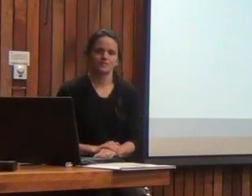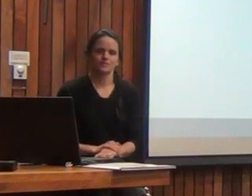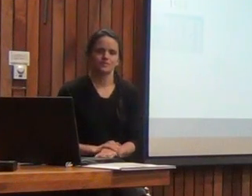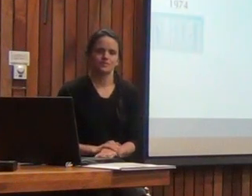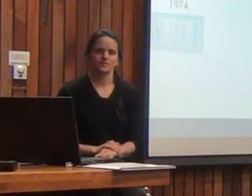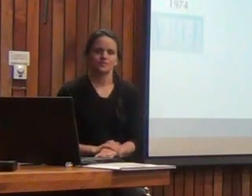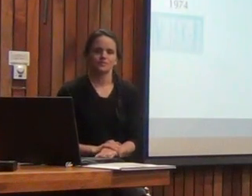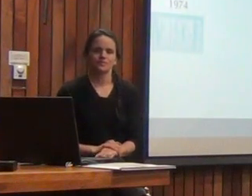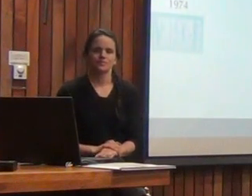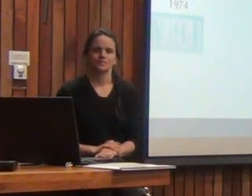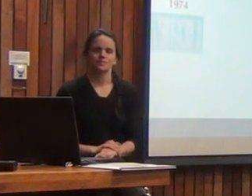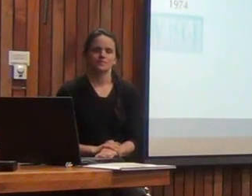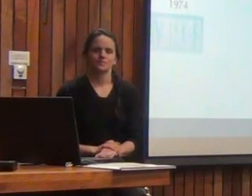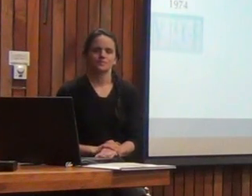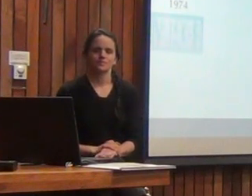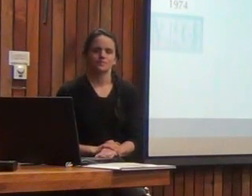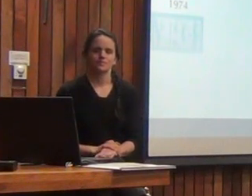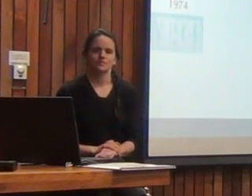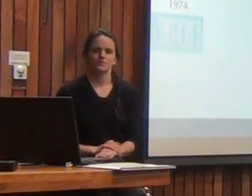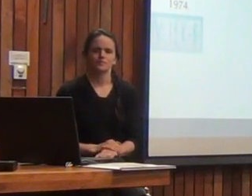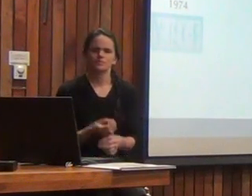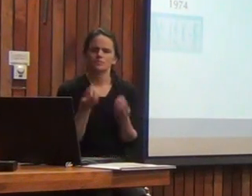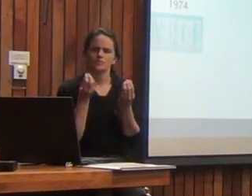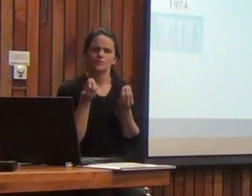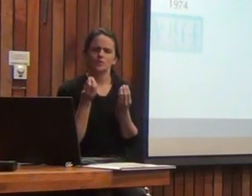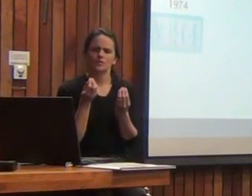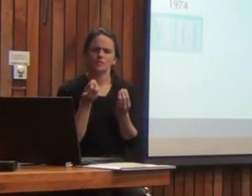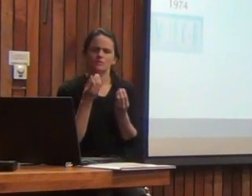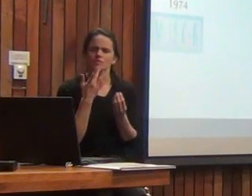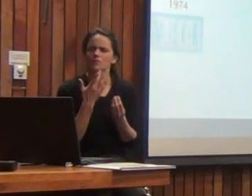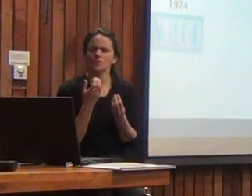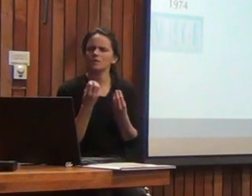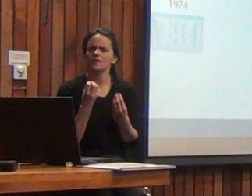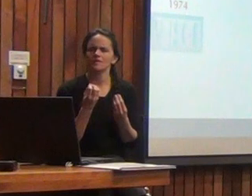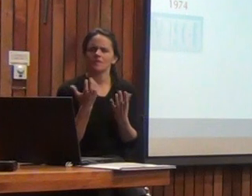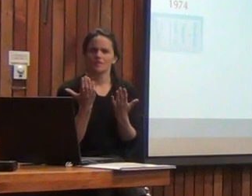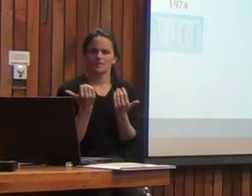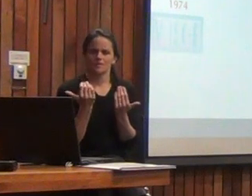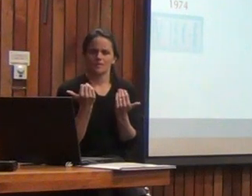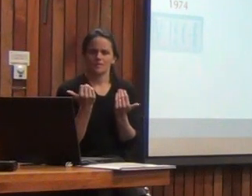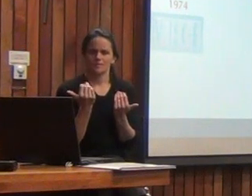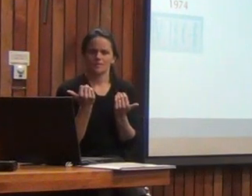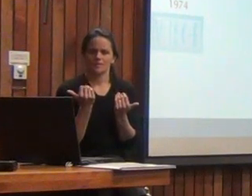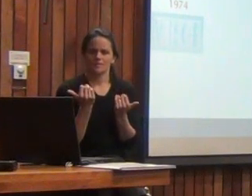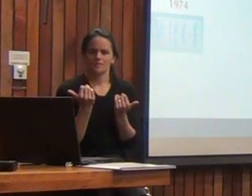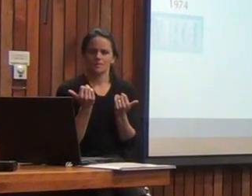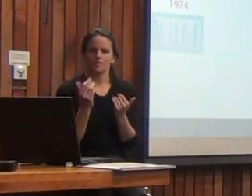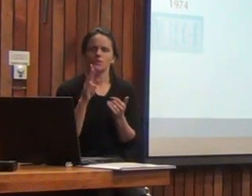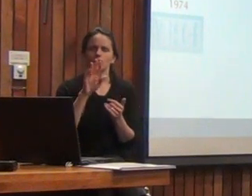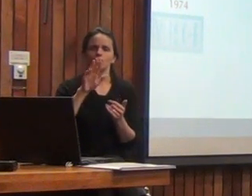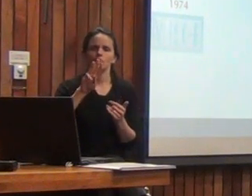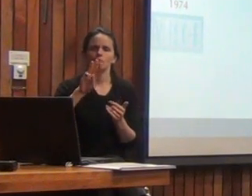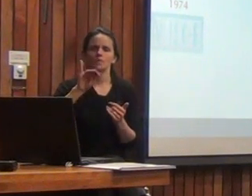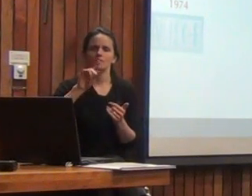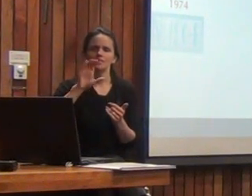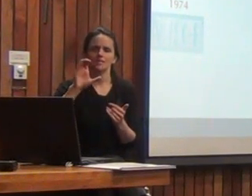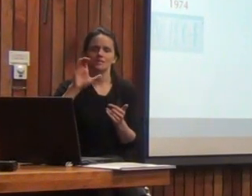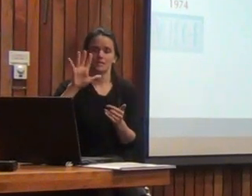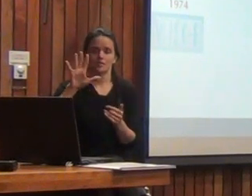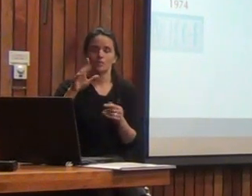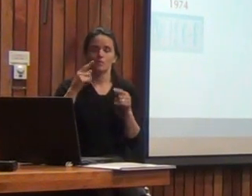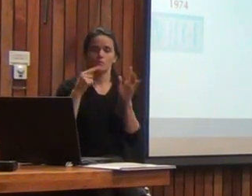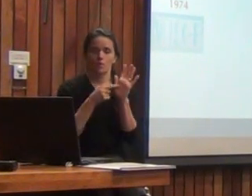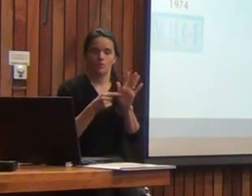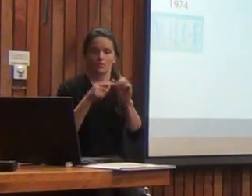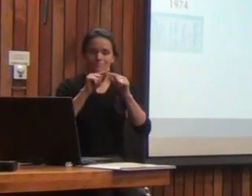Bueno, ¿por qué es necesario este WIS-5? Partamos de la línea de tiempo.